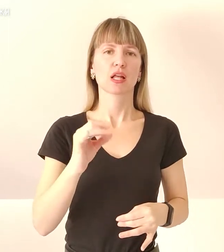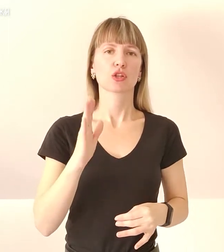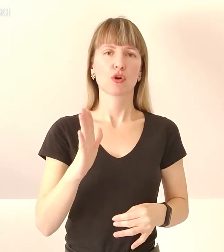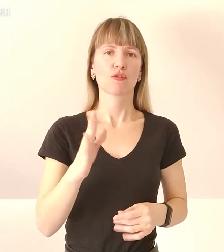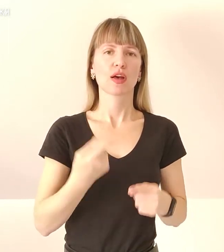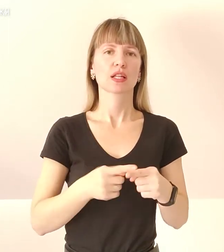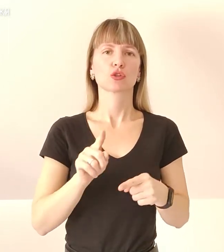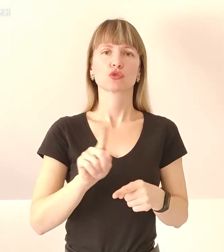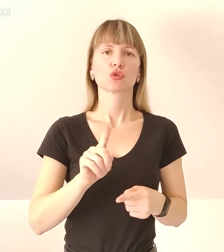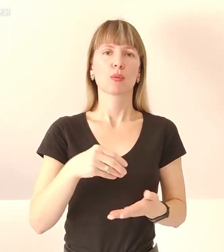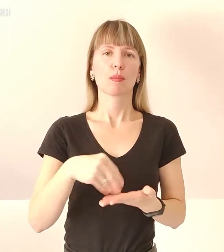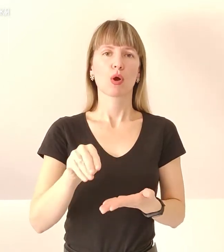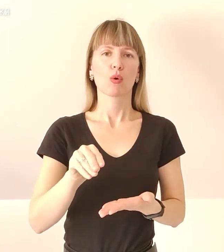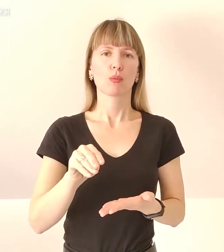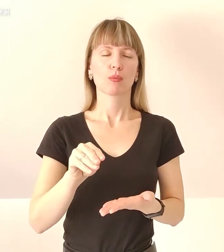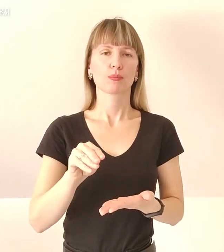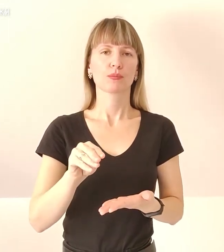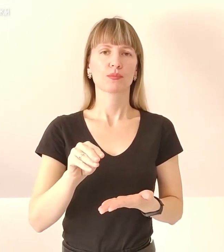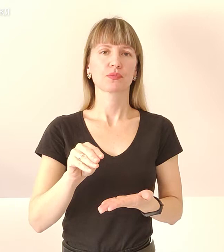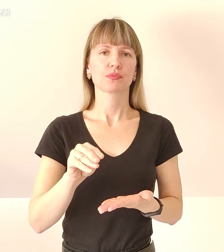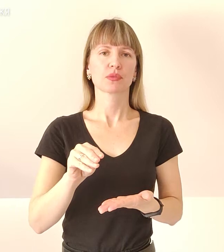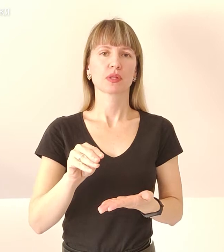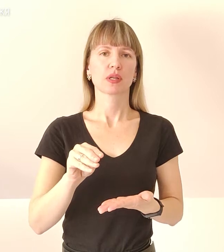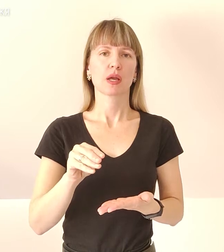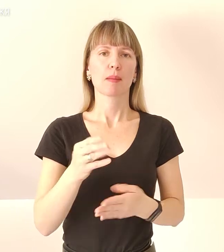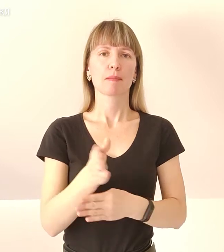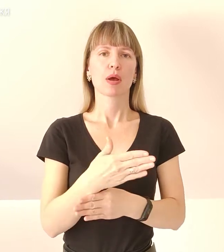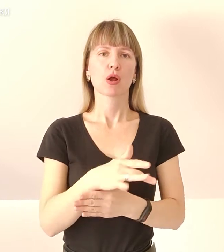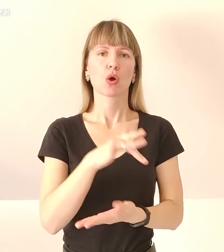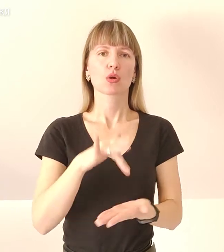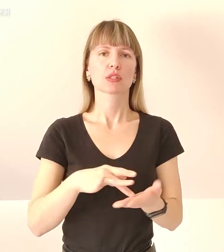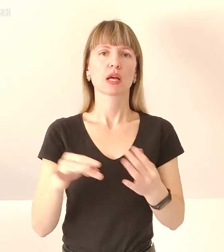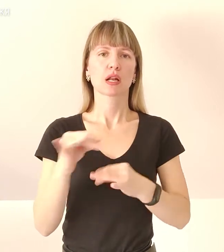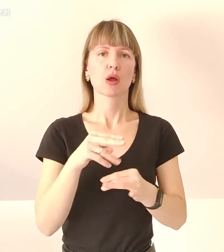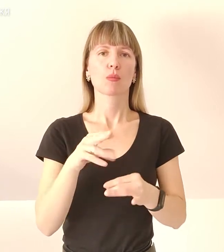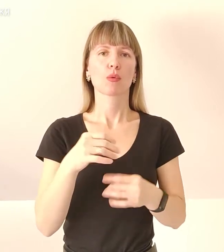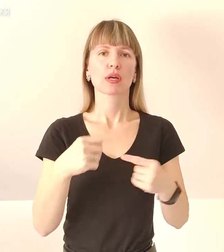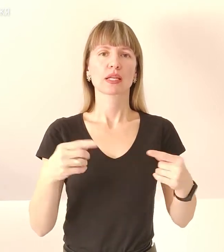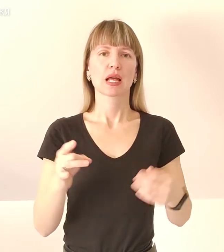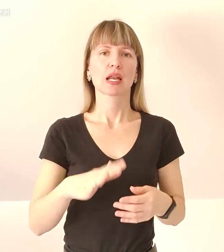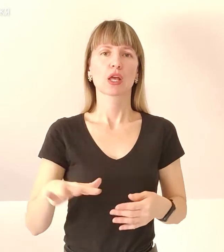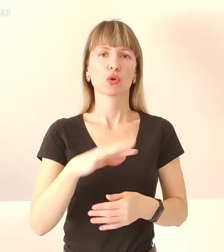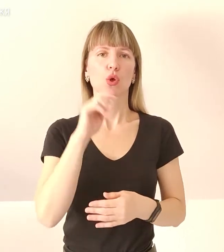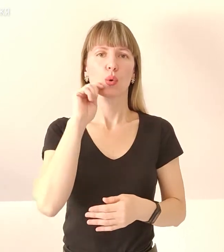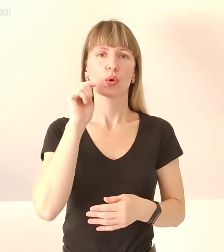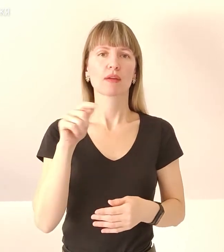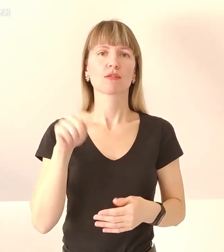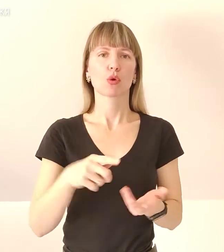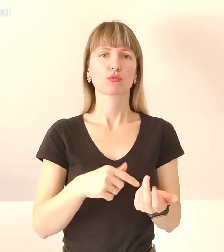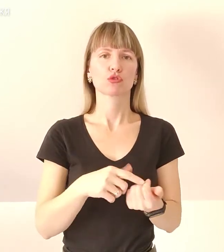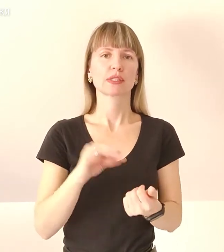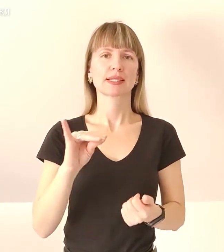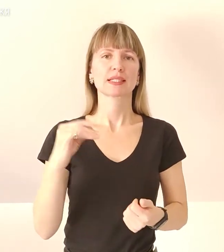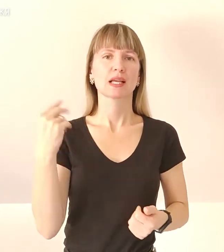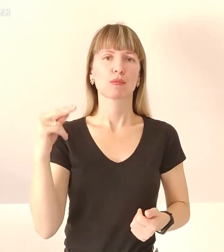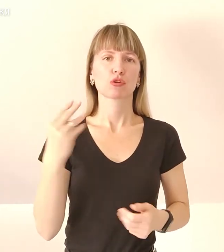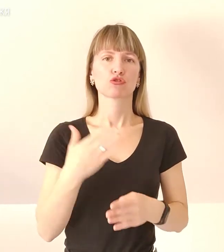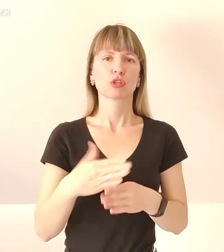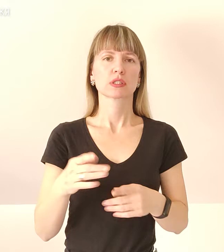те, що купувала Маріупольська міська рада по різних регіонах України, у тому числі і в Запоріжжі. Частину товарів